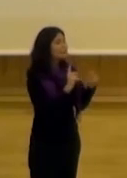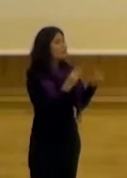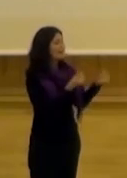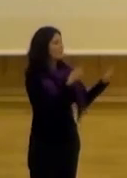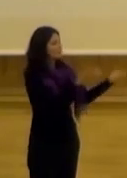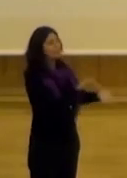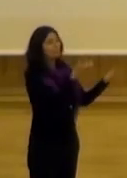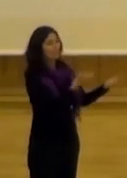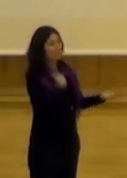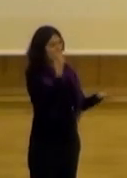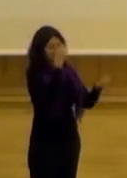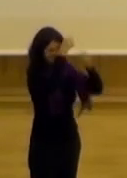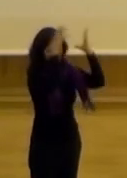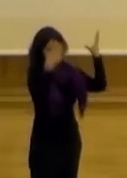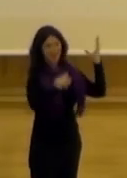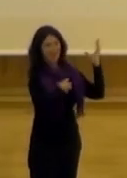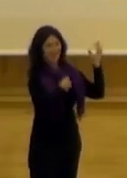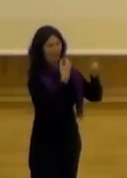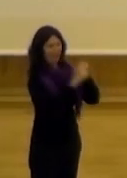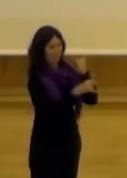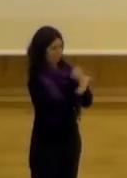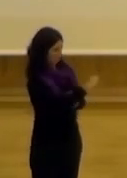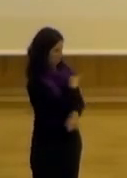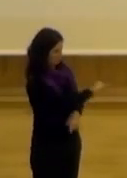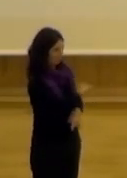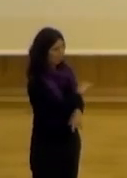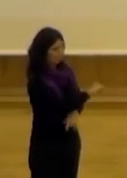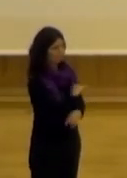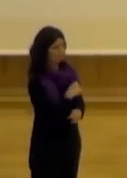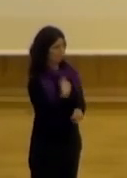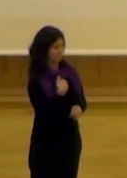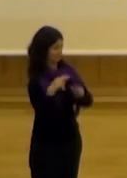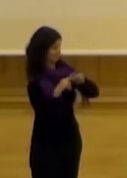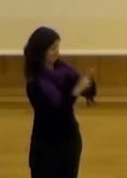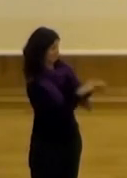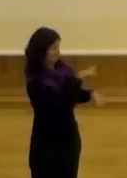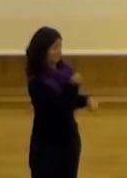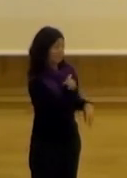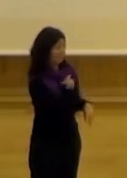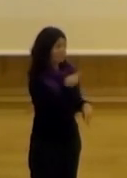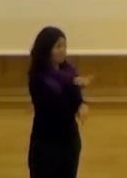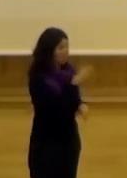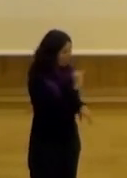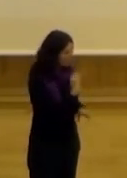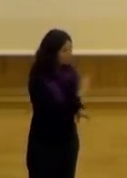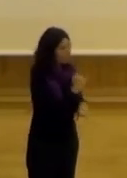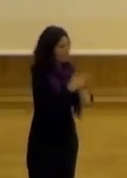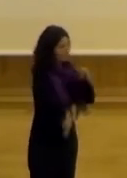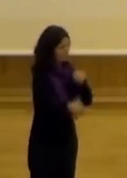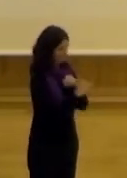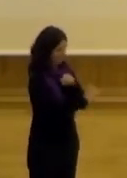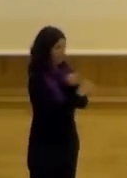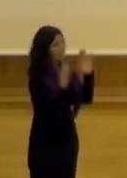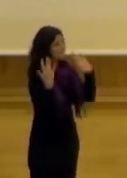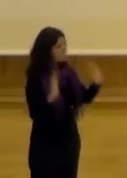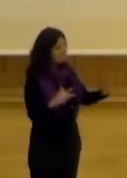monstruo como yo pensaba o un tipo tan distante a mí ese funcionario al que yo estoy viendo y con el cual estoy interactuando tiene sus propios límites